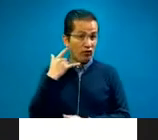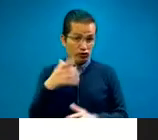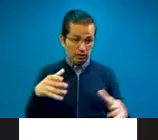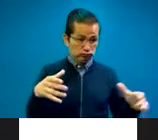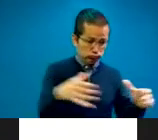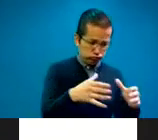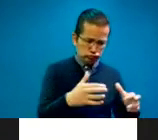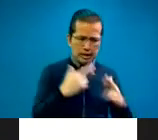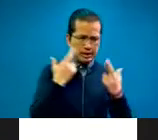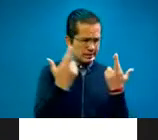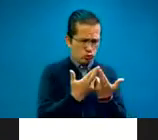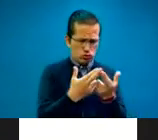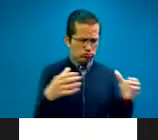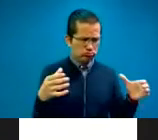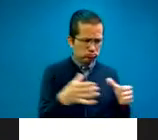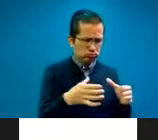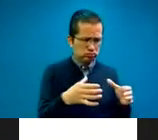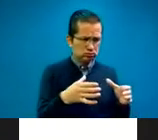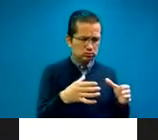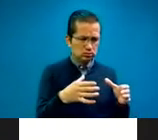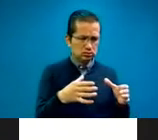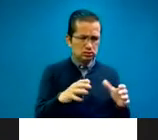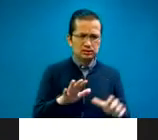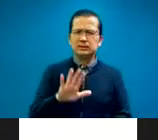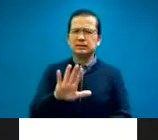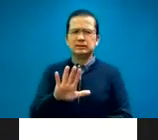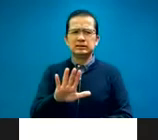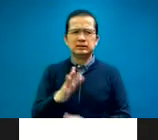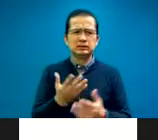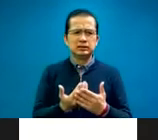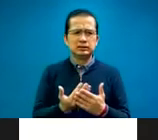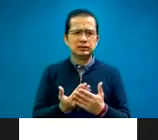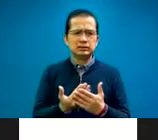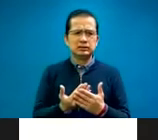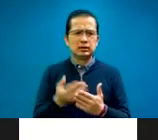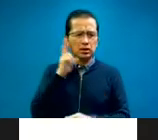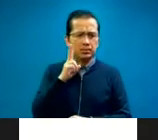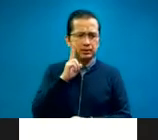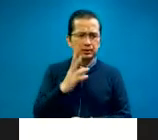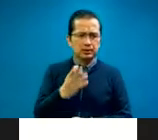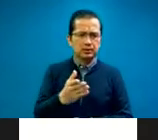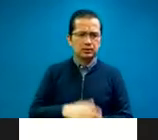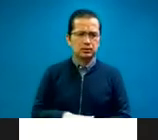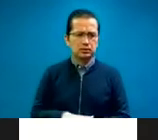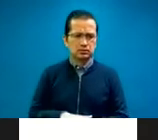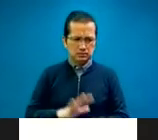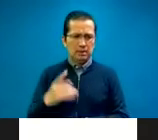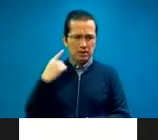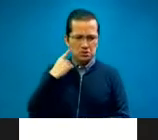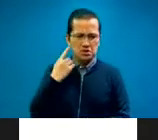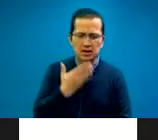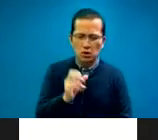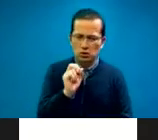a ver, creo que ahora ya me escuchas perfecto. Entonces